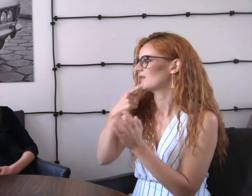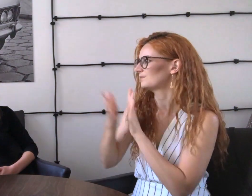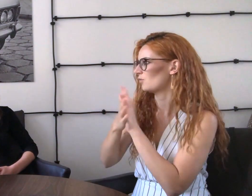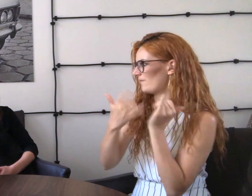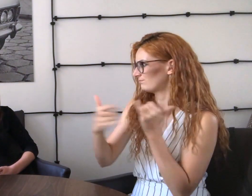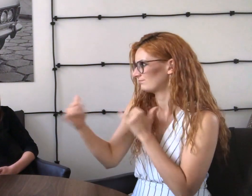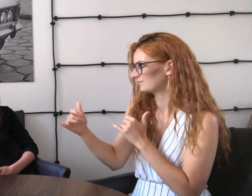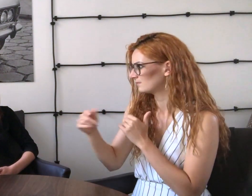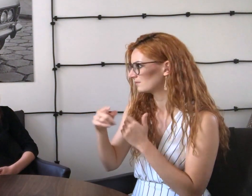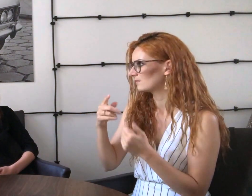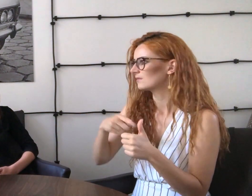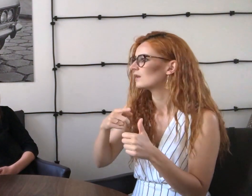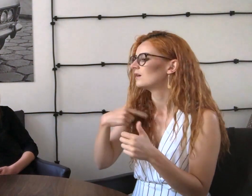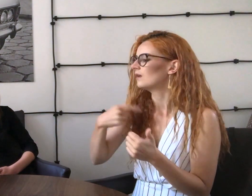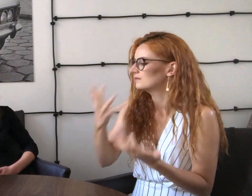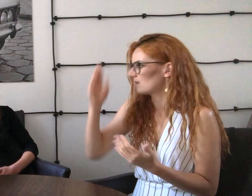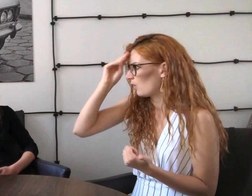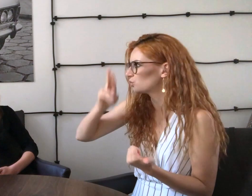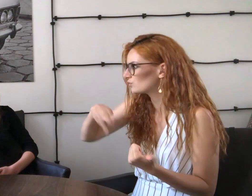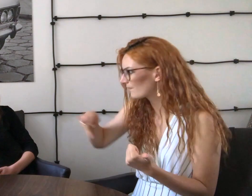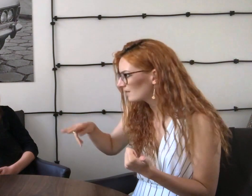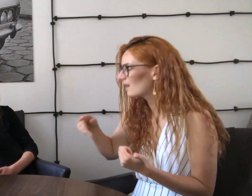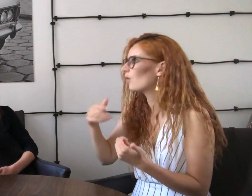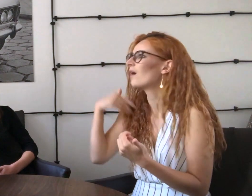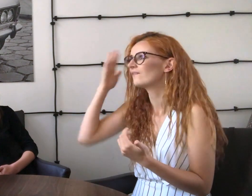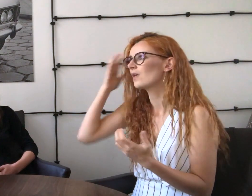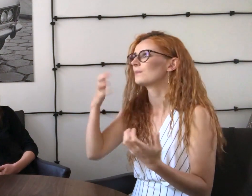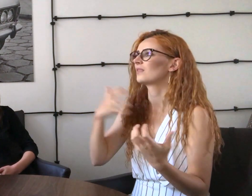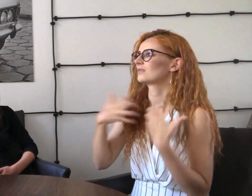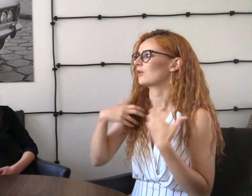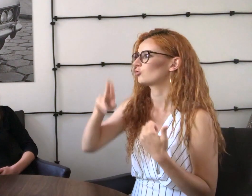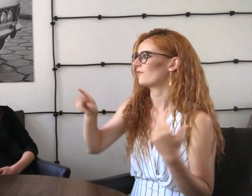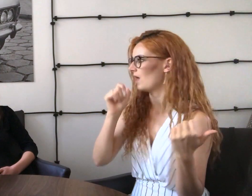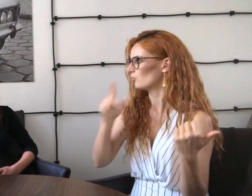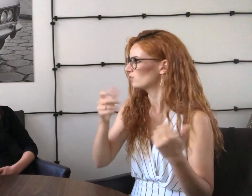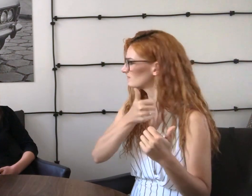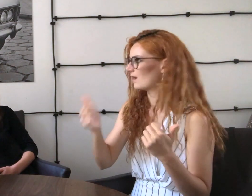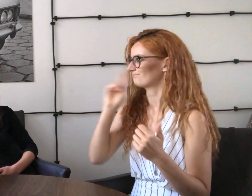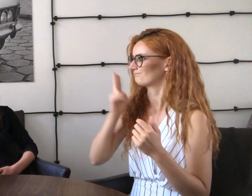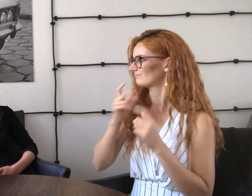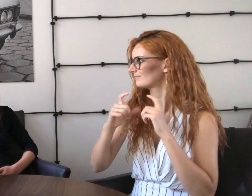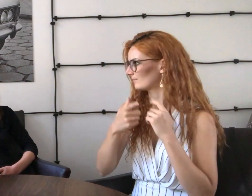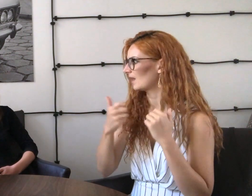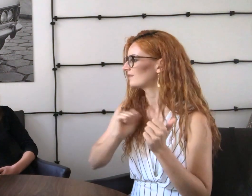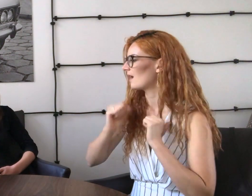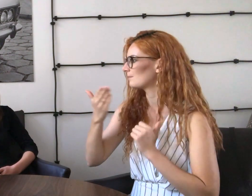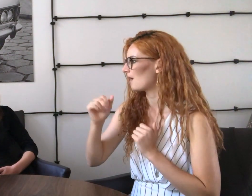Znam język migowy międzynarodowy. Chcę się uczyć norweskiego. Są teatry w Norwegii.